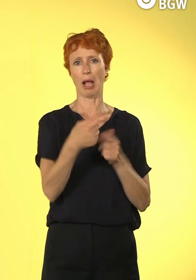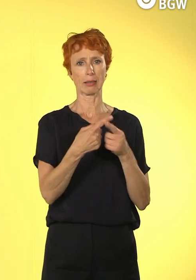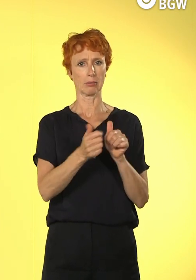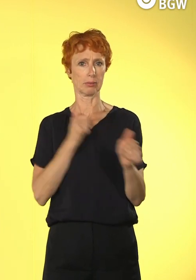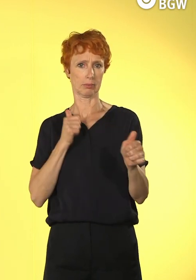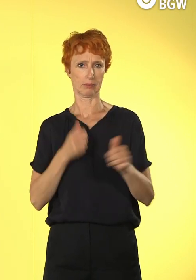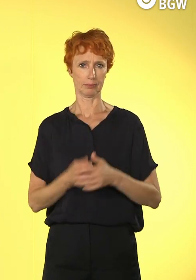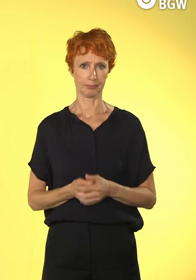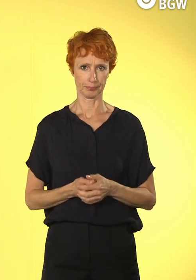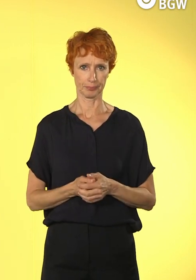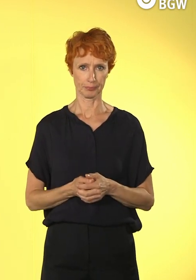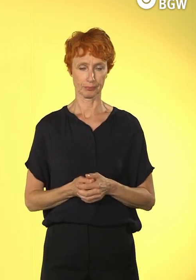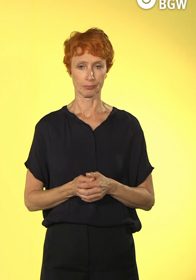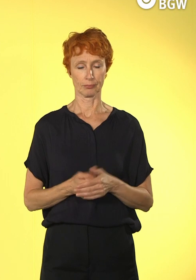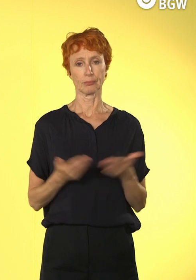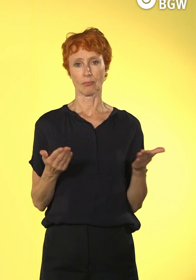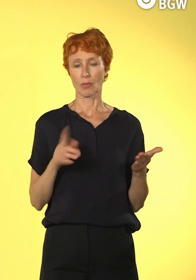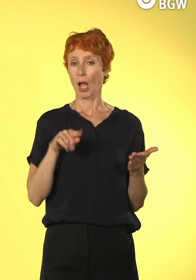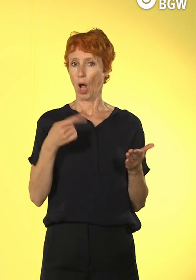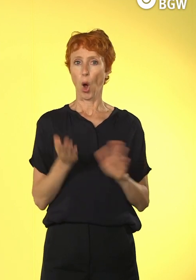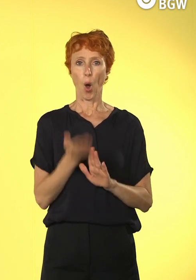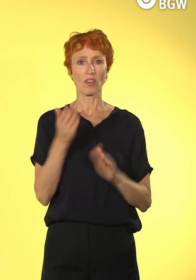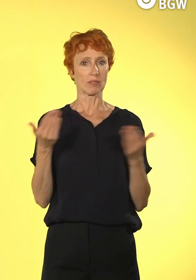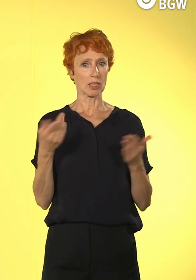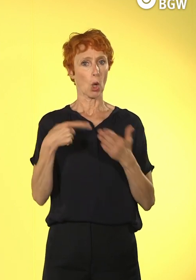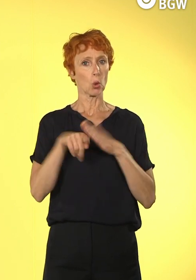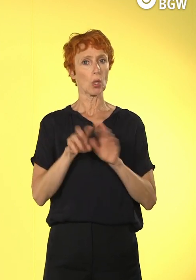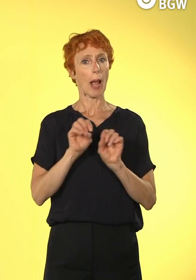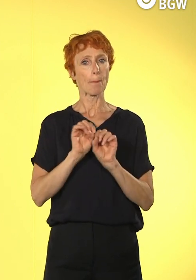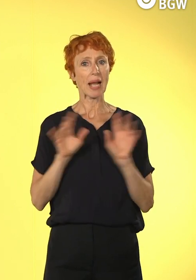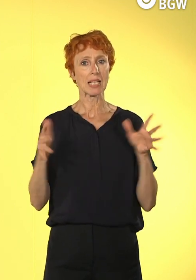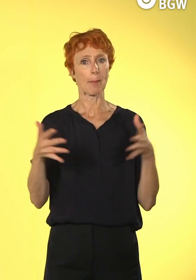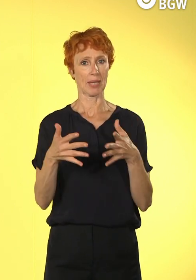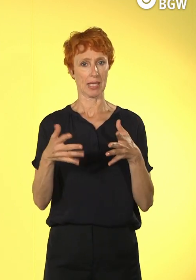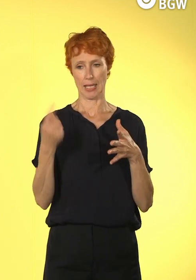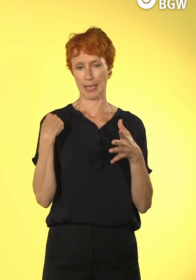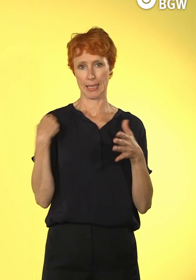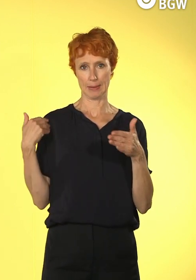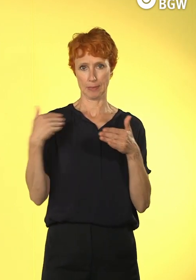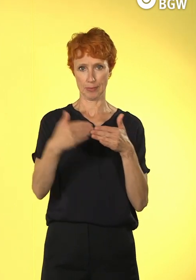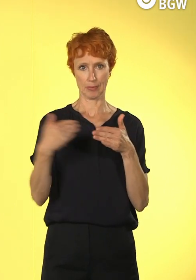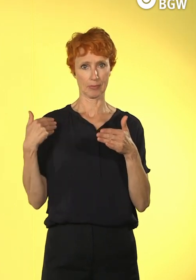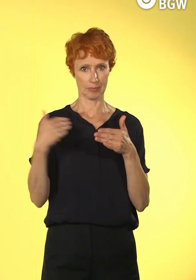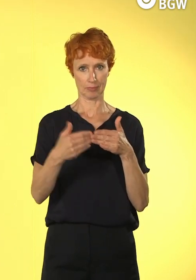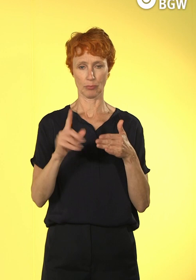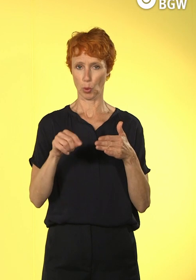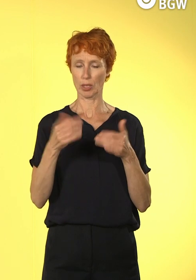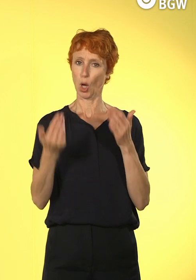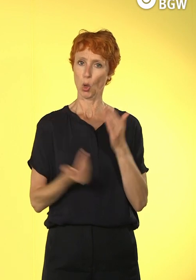Pandemie etwas in die Karten gespielt, dass durch diese Herausforderungen eben auch diese